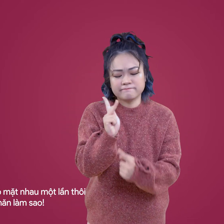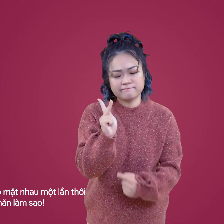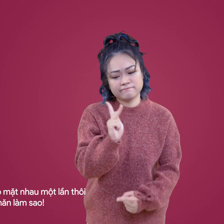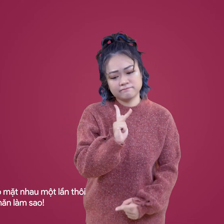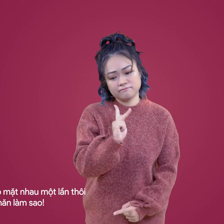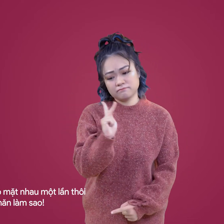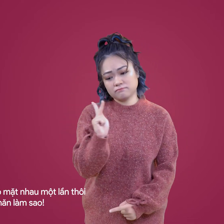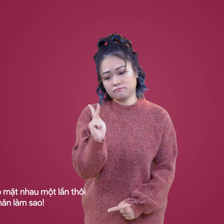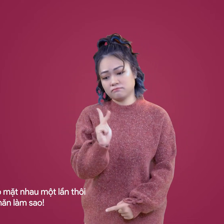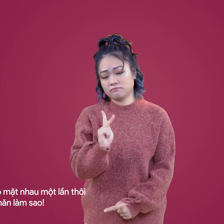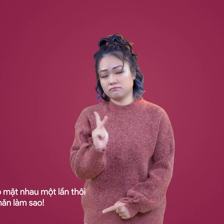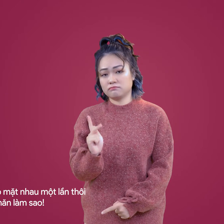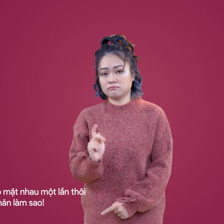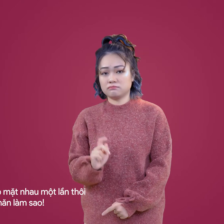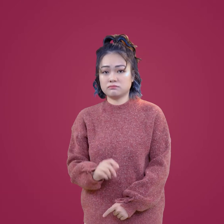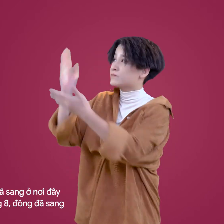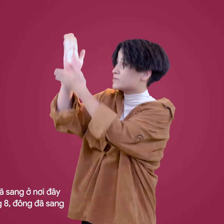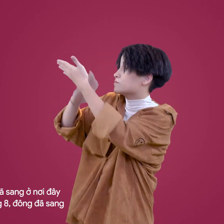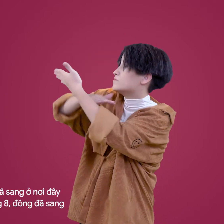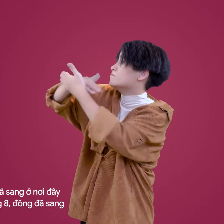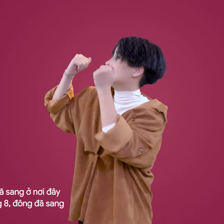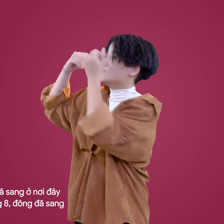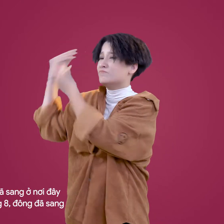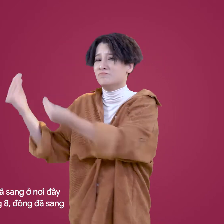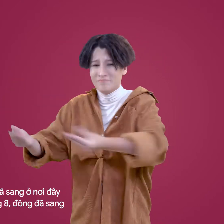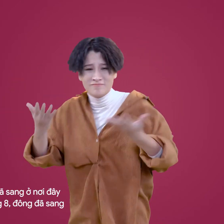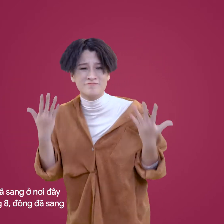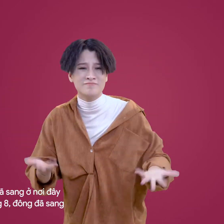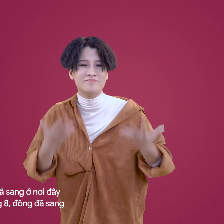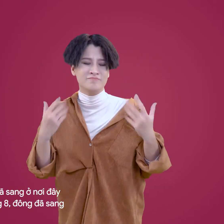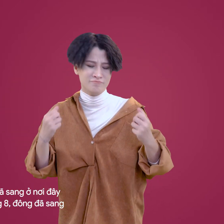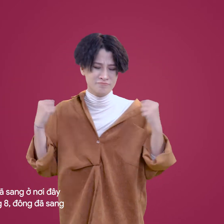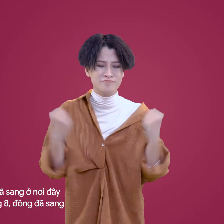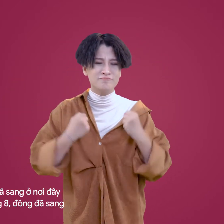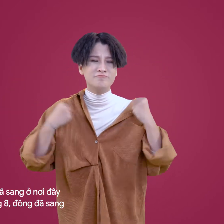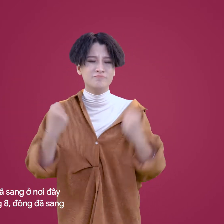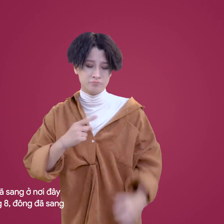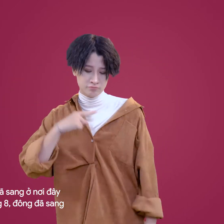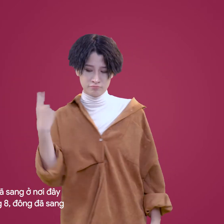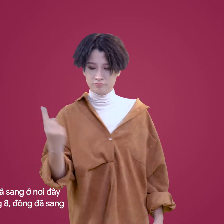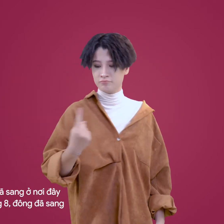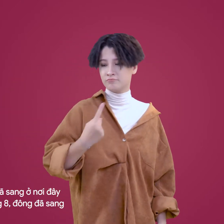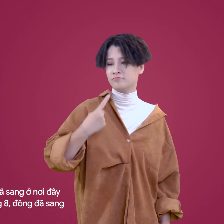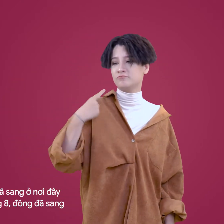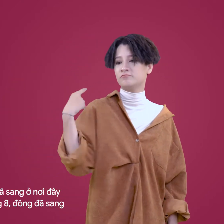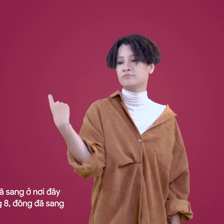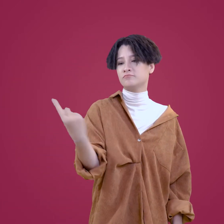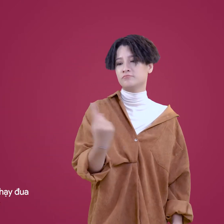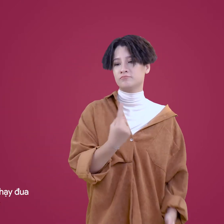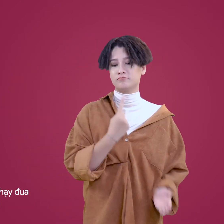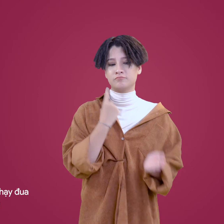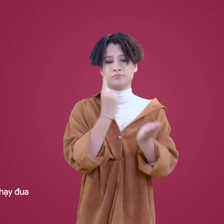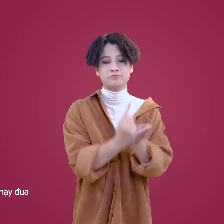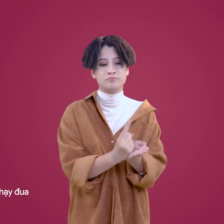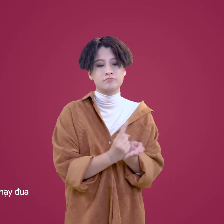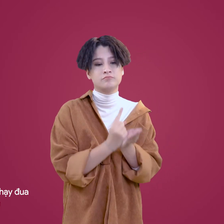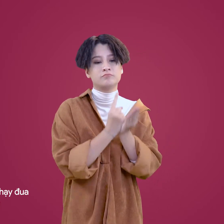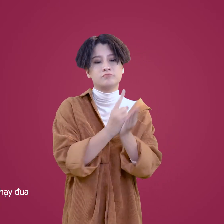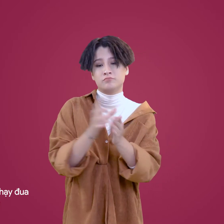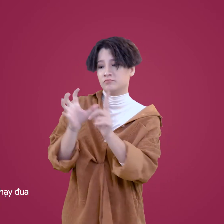것처럼 힘들어진 우리가 여기 넌 또 겨울 뿐이야 8월에도 겨울이 와 맘은 시간에